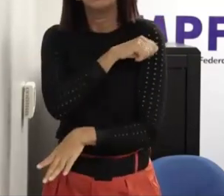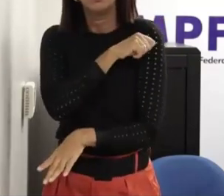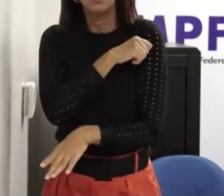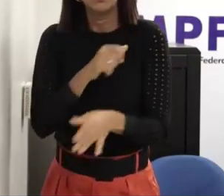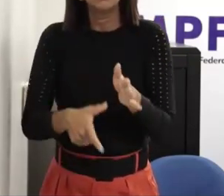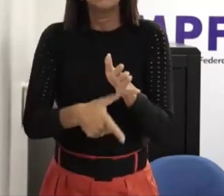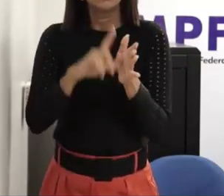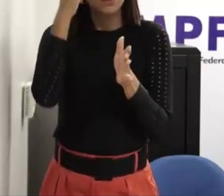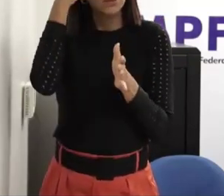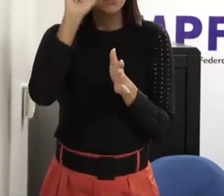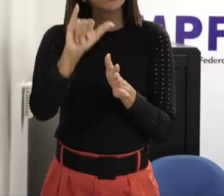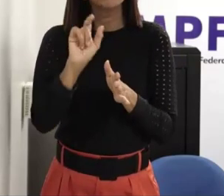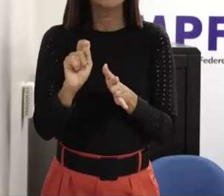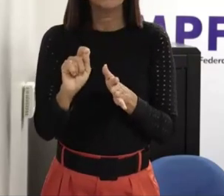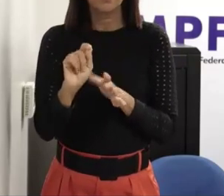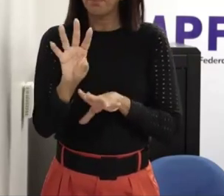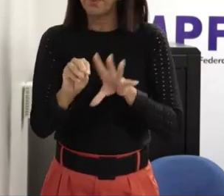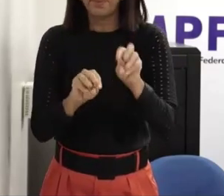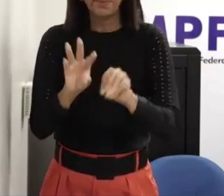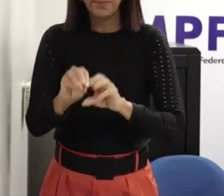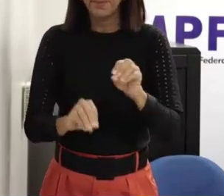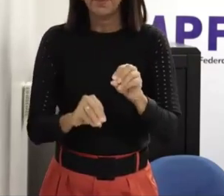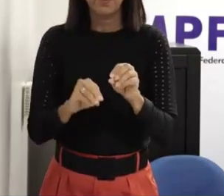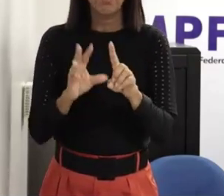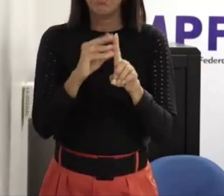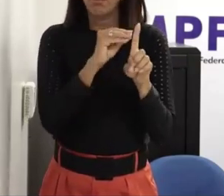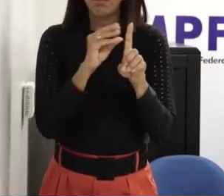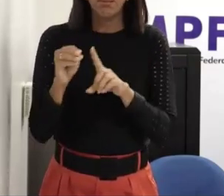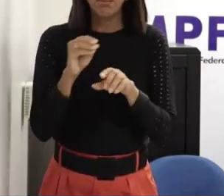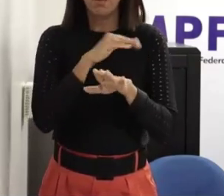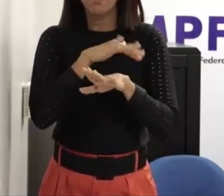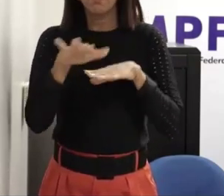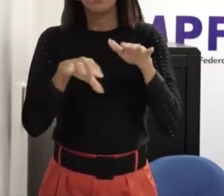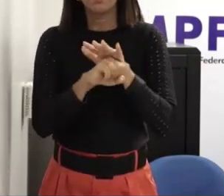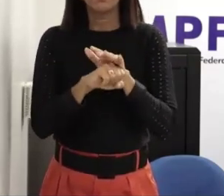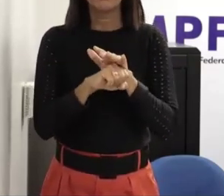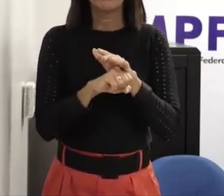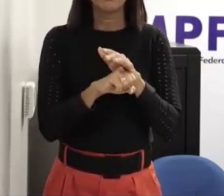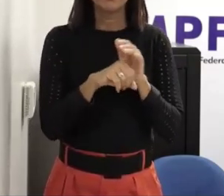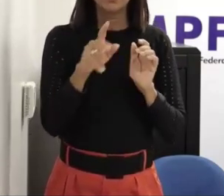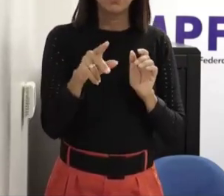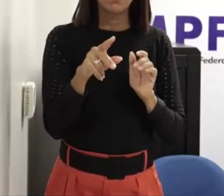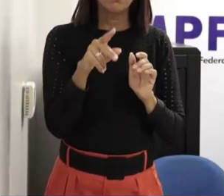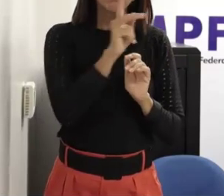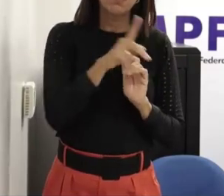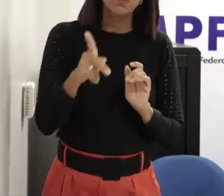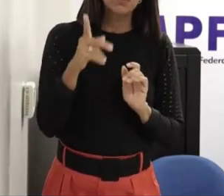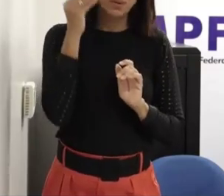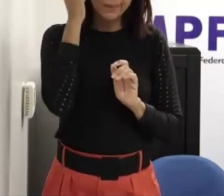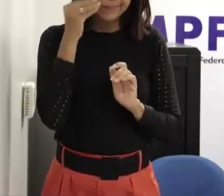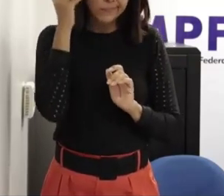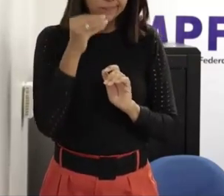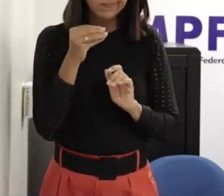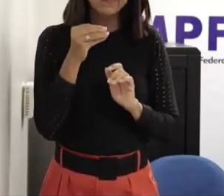enquanto nós não instrumentalizarmos as escolas com profissionais qualificados com profissionais que entendam dessas temáticas